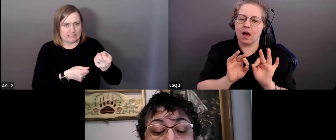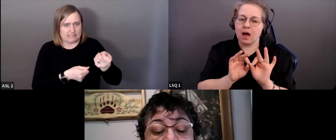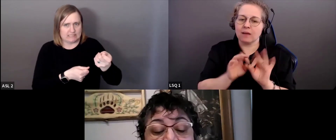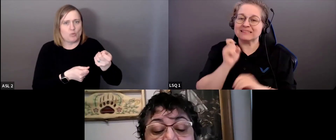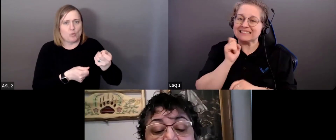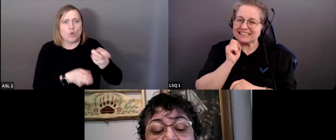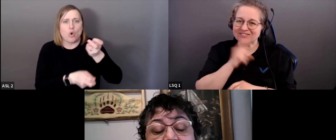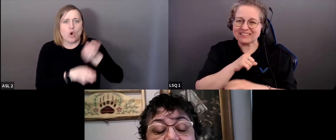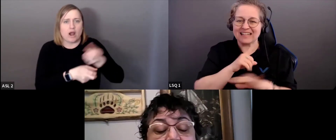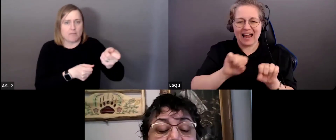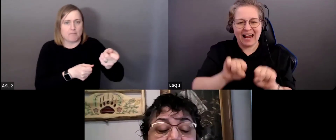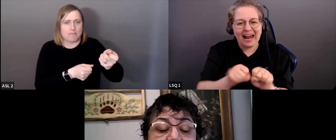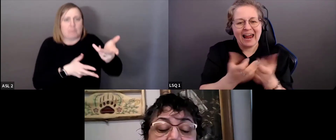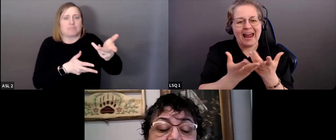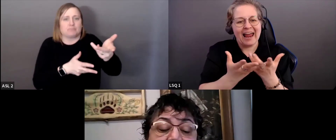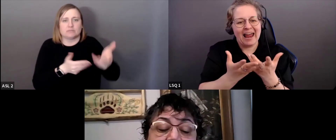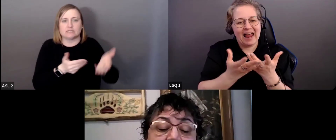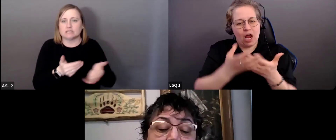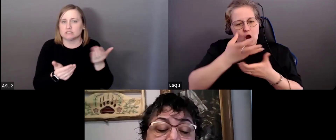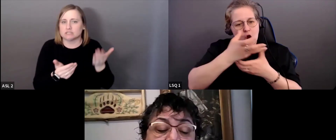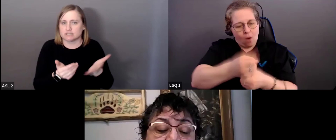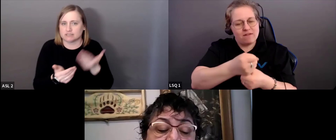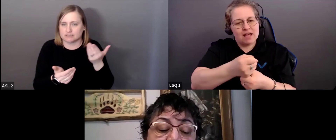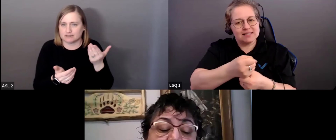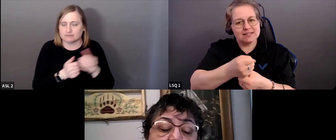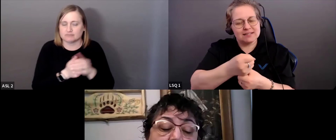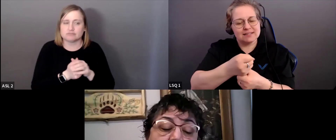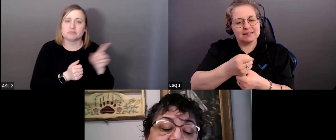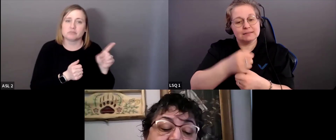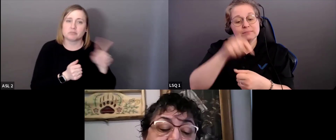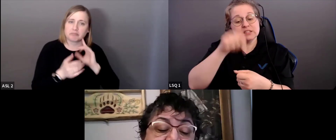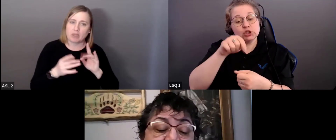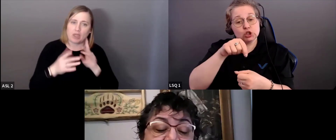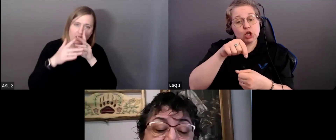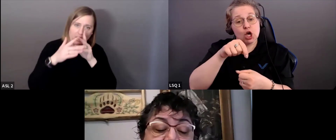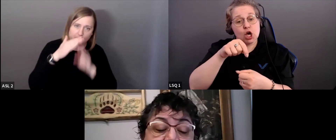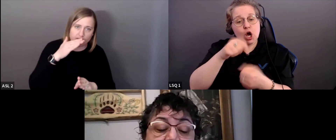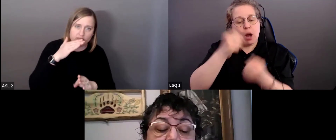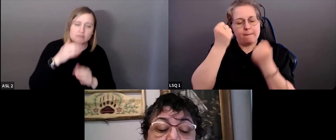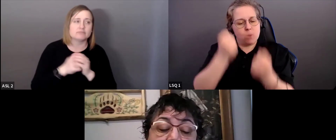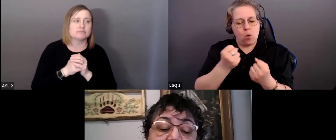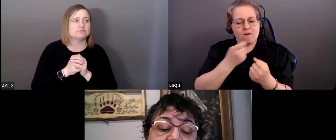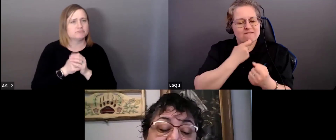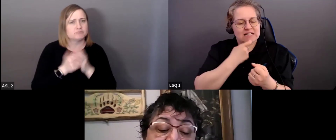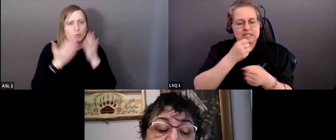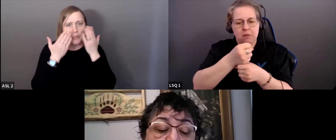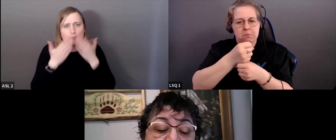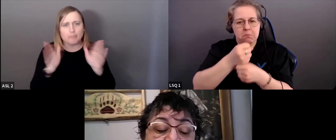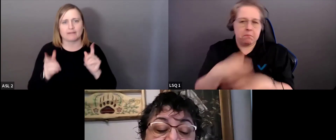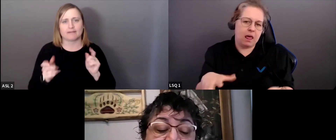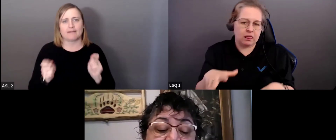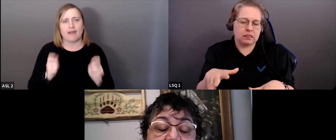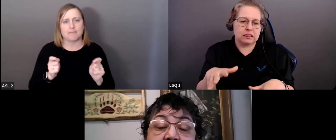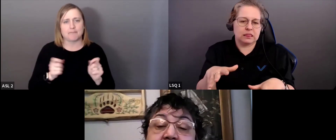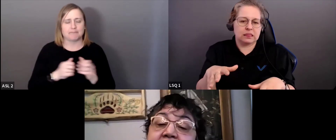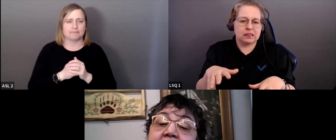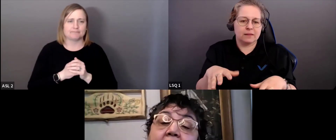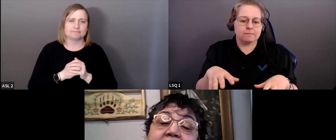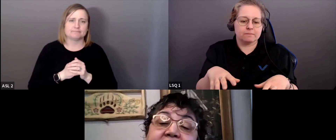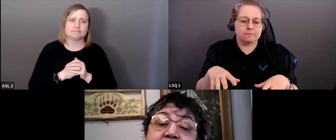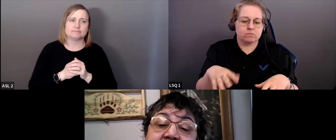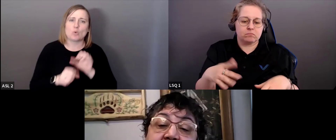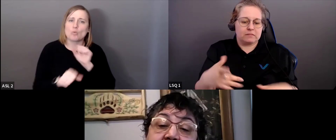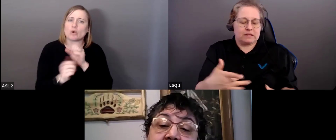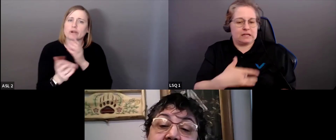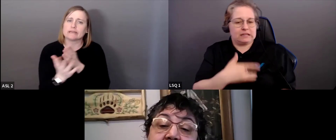créer de la confiance, mais que cette confiance, elle peut être ébranlée facilement. Elle a parlé d'être